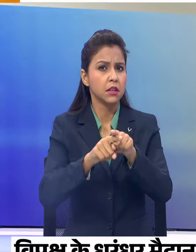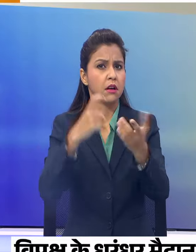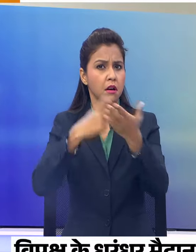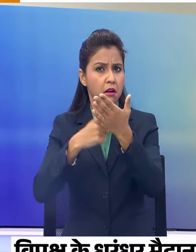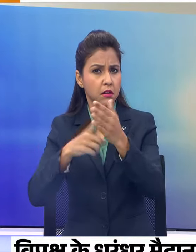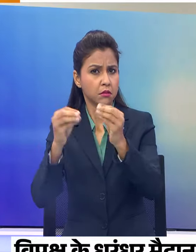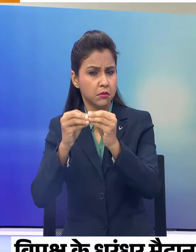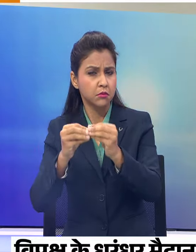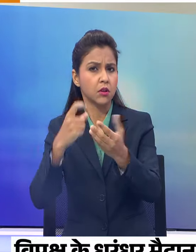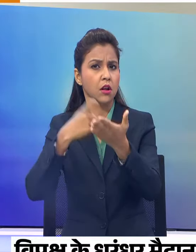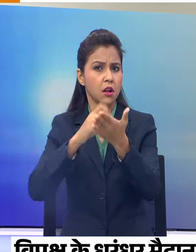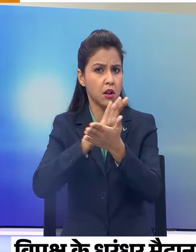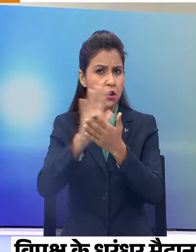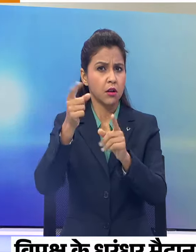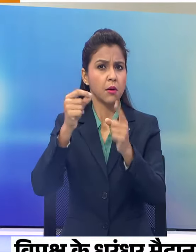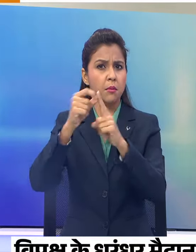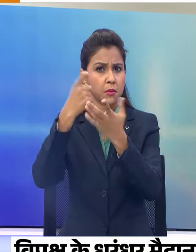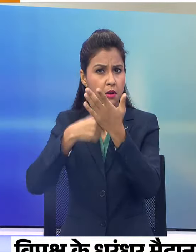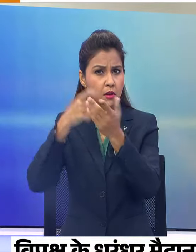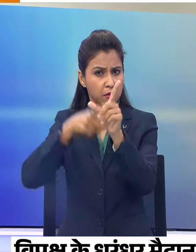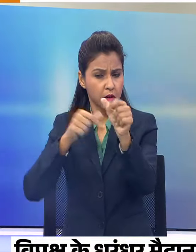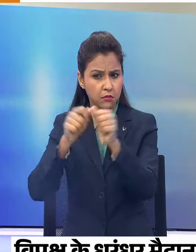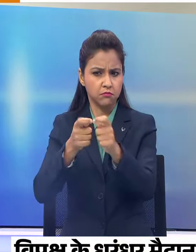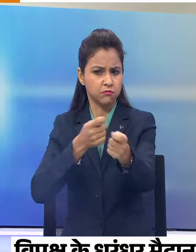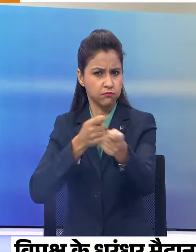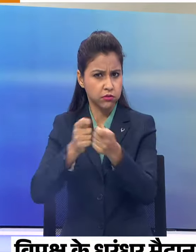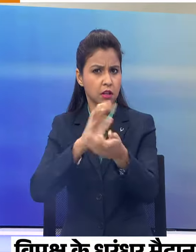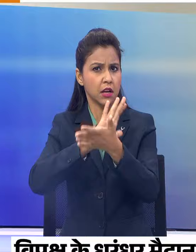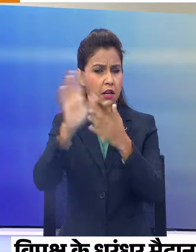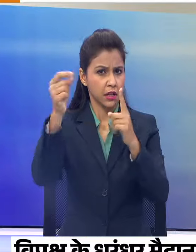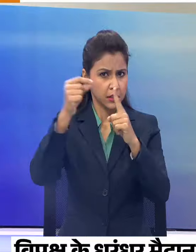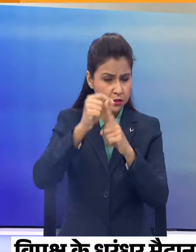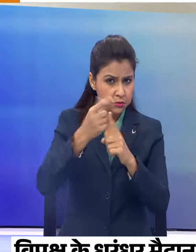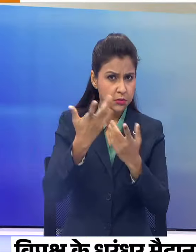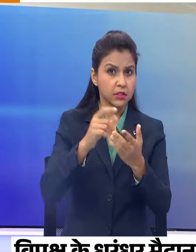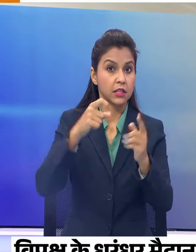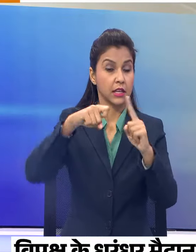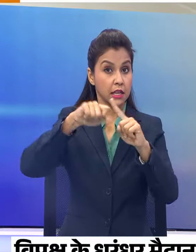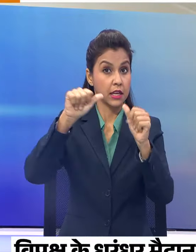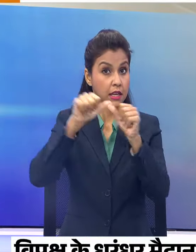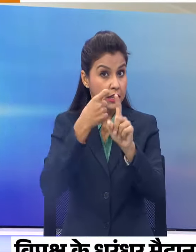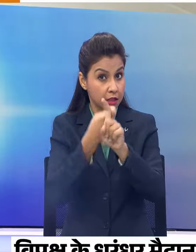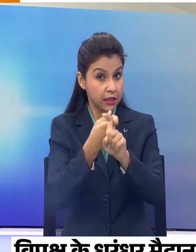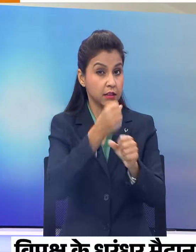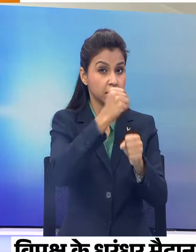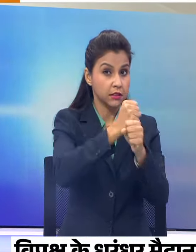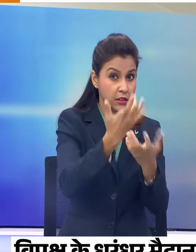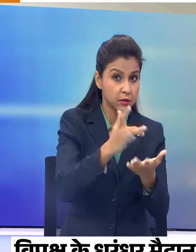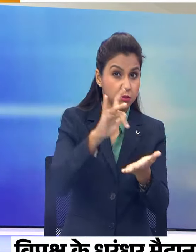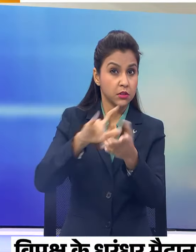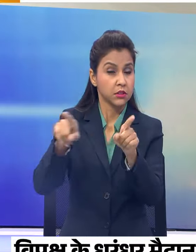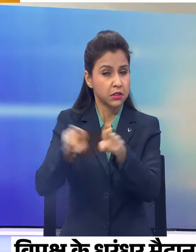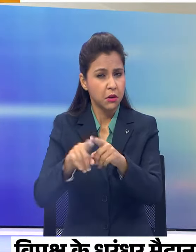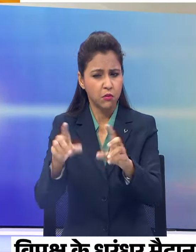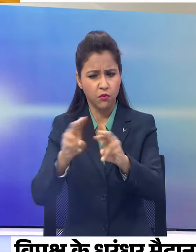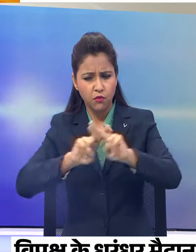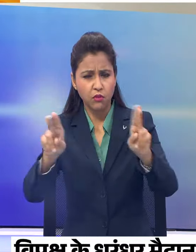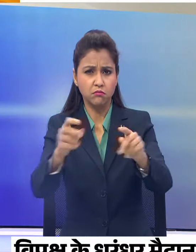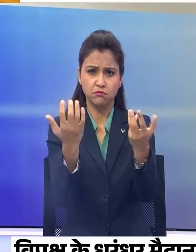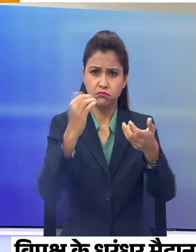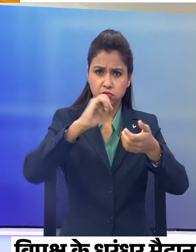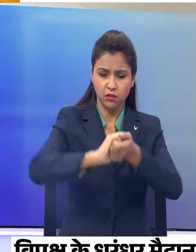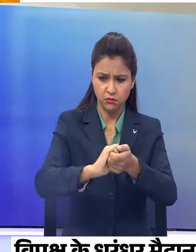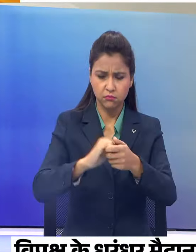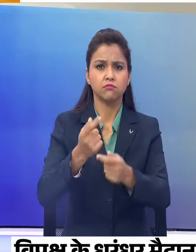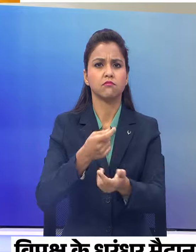रैली प्रियंका सम्हालेंगी हिमाचल अखिलेश यादव गाजीपूर और चंदोली में गठपंदन के प्रत्य राश्यों के समर्थम ने